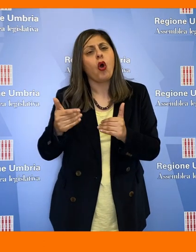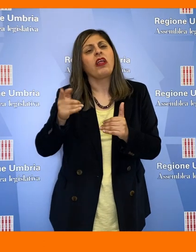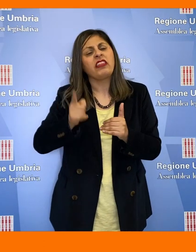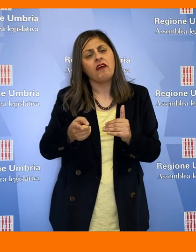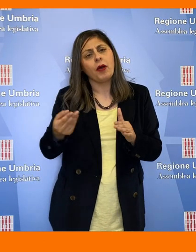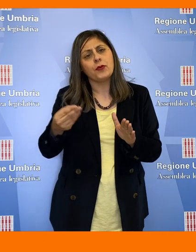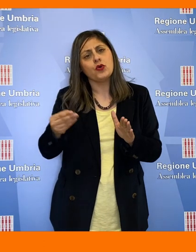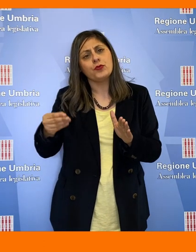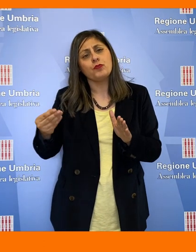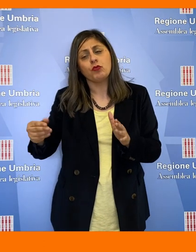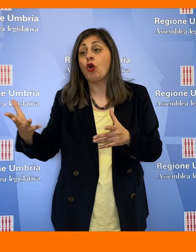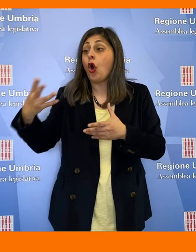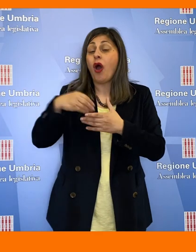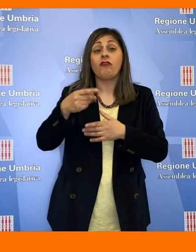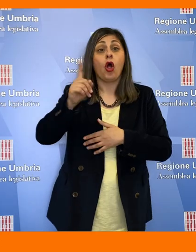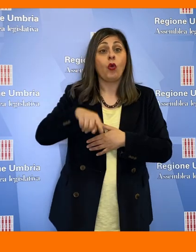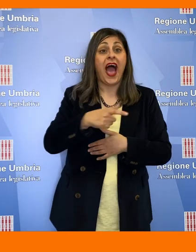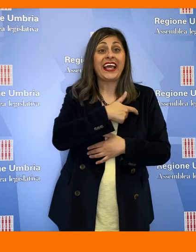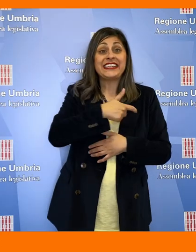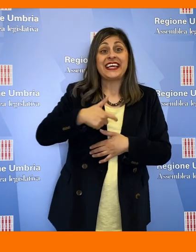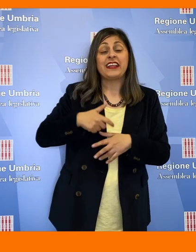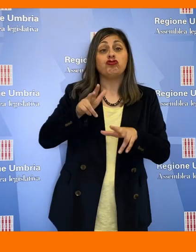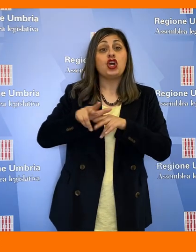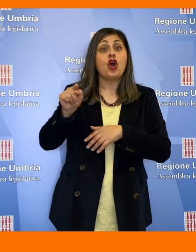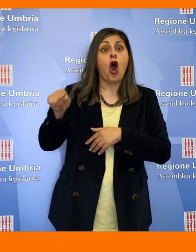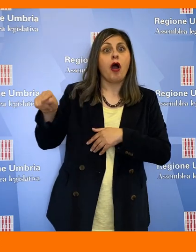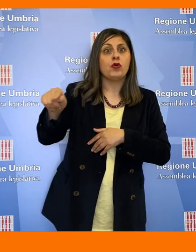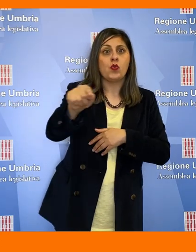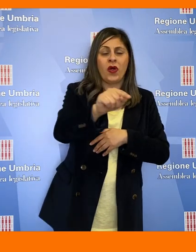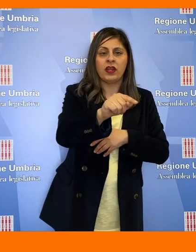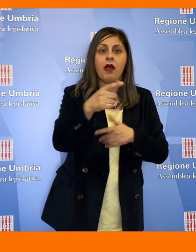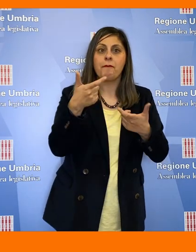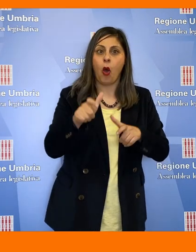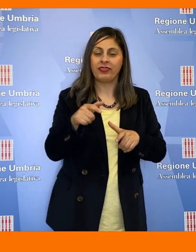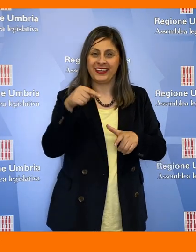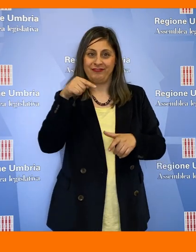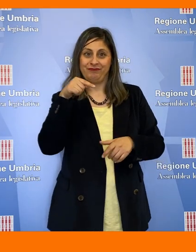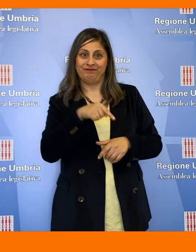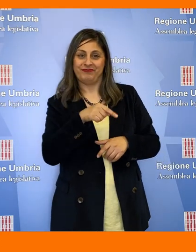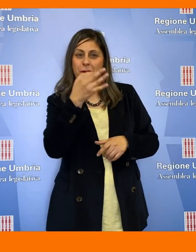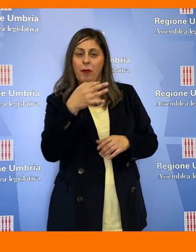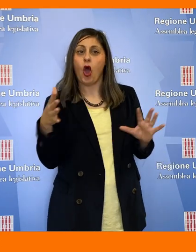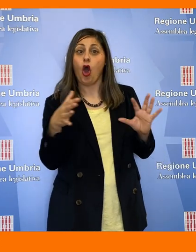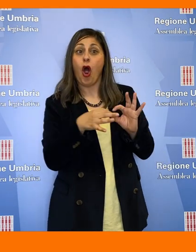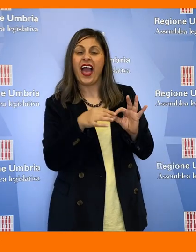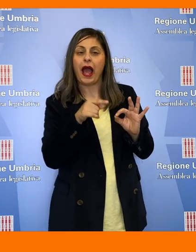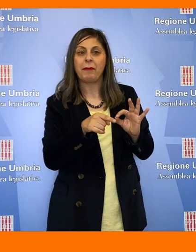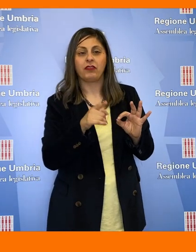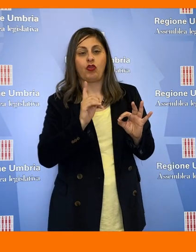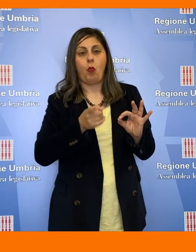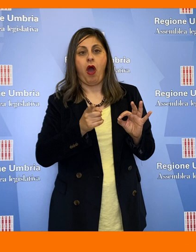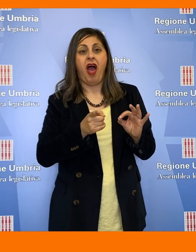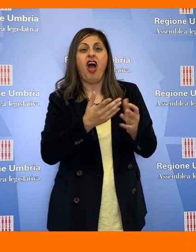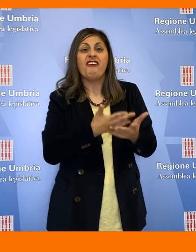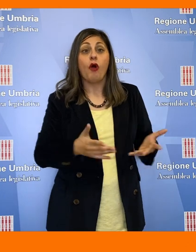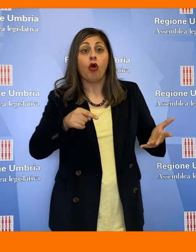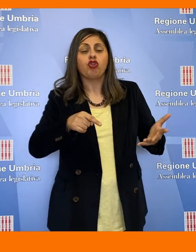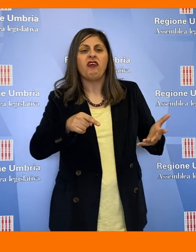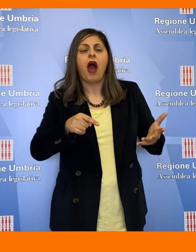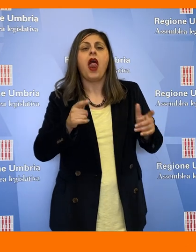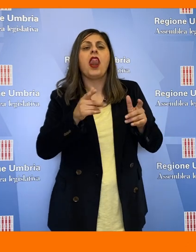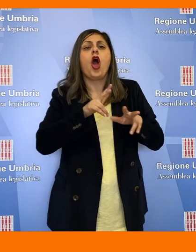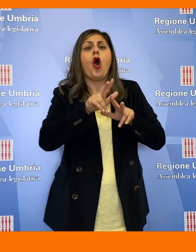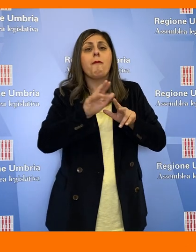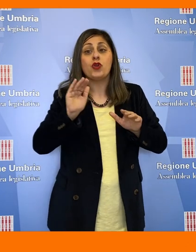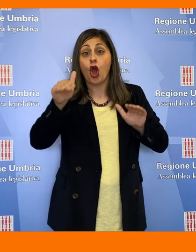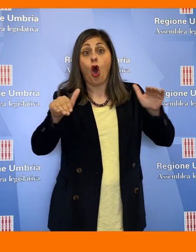settore, coinvolgendo anche i sindaci dei comuni interessati, al fine di rendere effettivo il collegamento tra il Fondovalle e